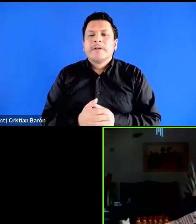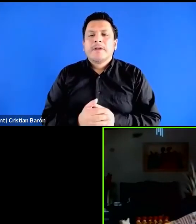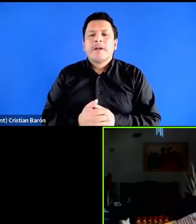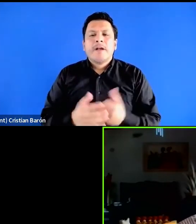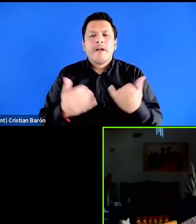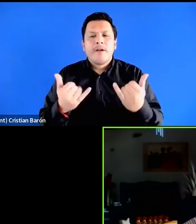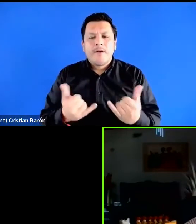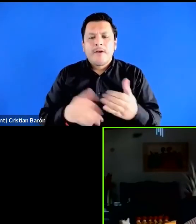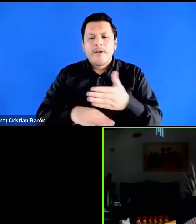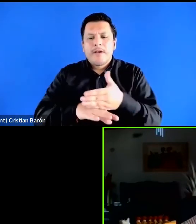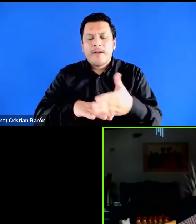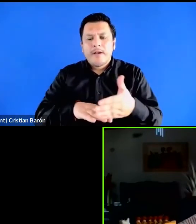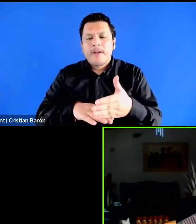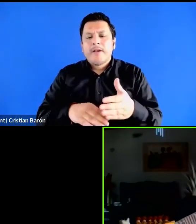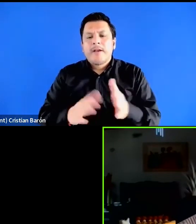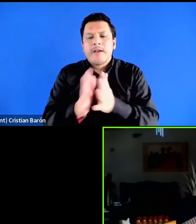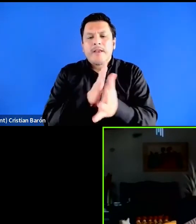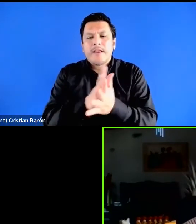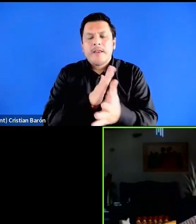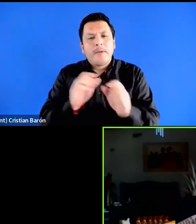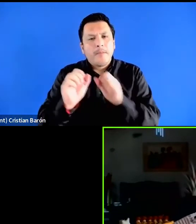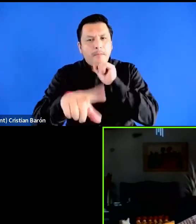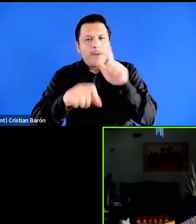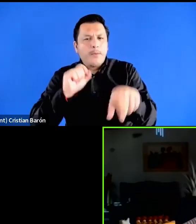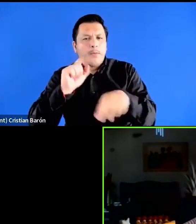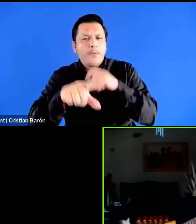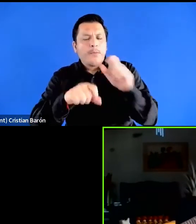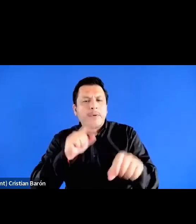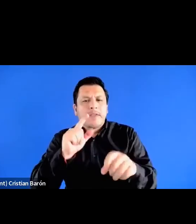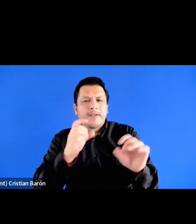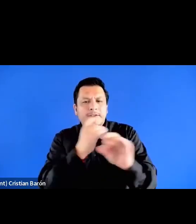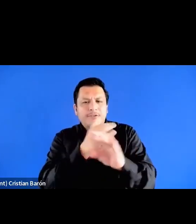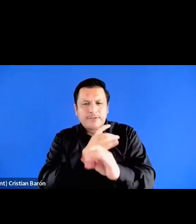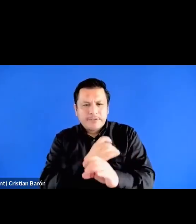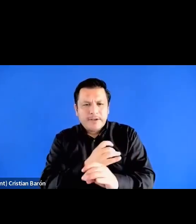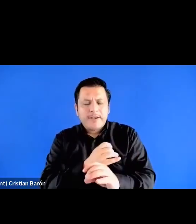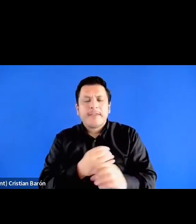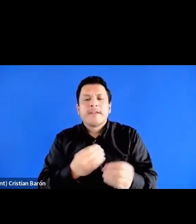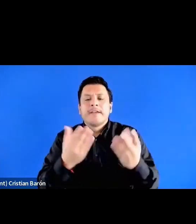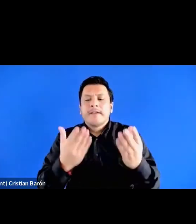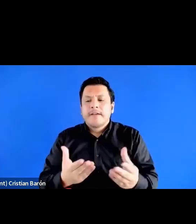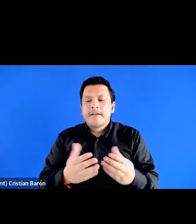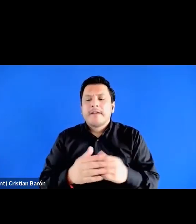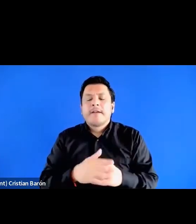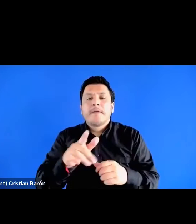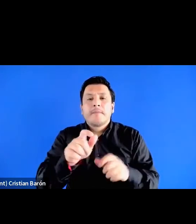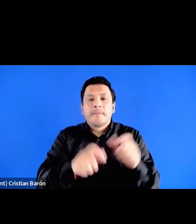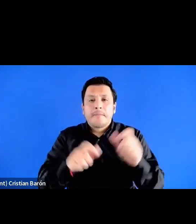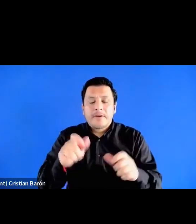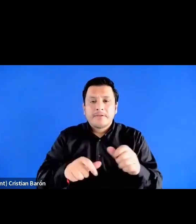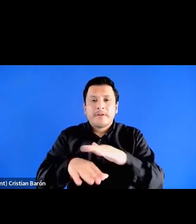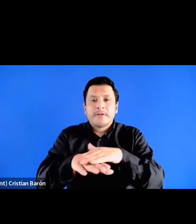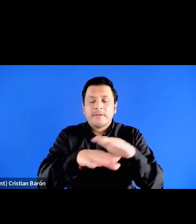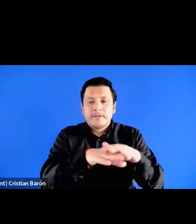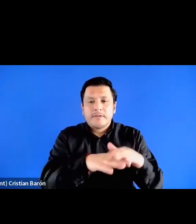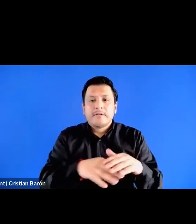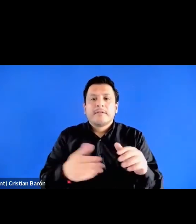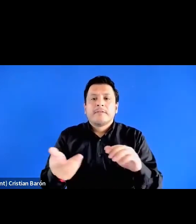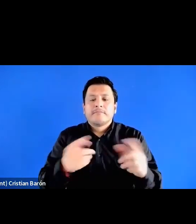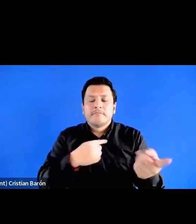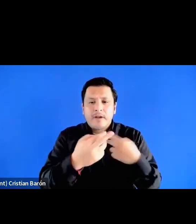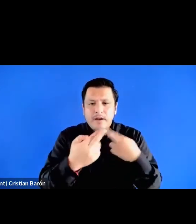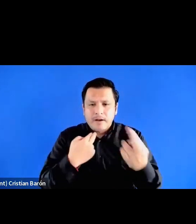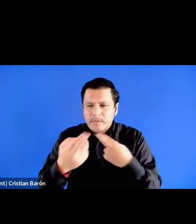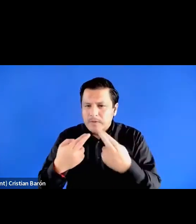pasaré a leer algunas preguntas que están en el chat para que Mara y nuestras invitadas se unan a respuestas